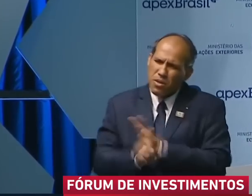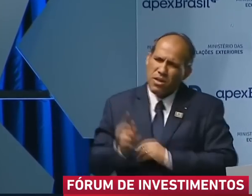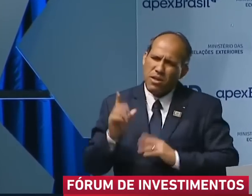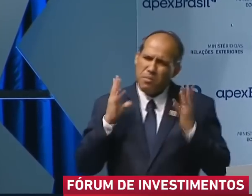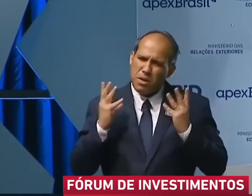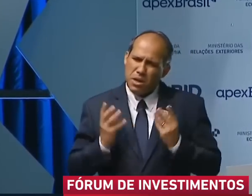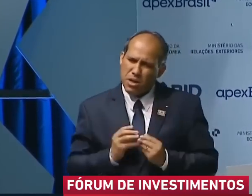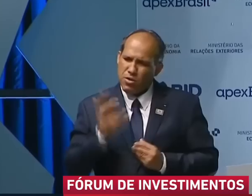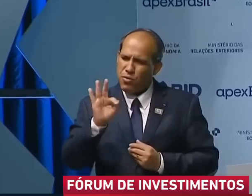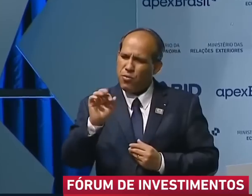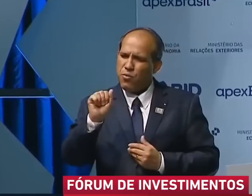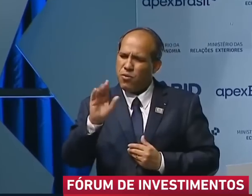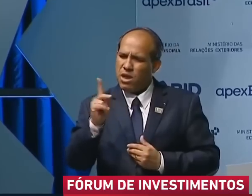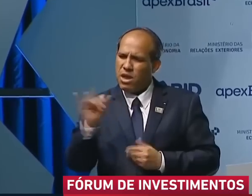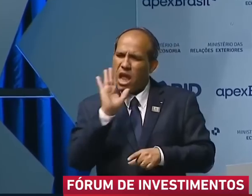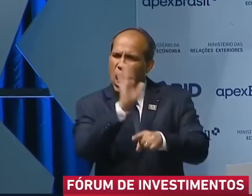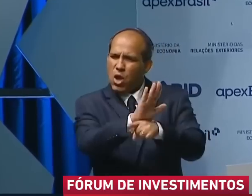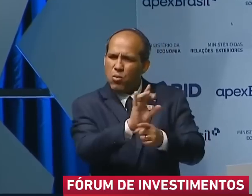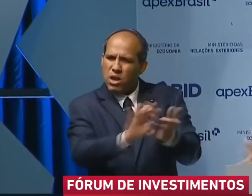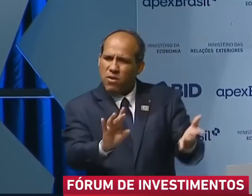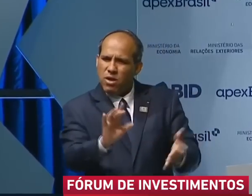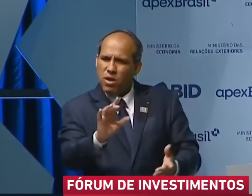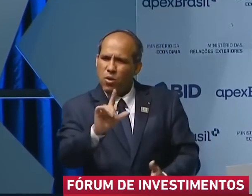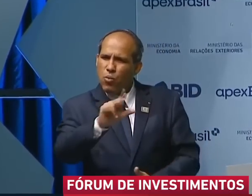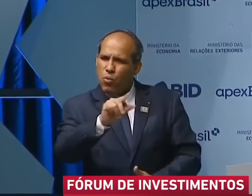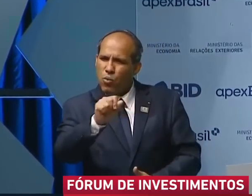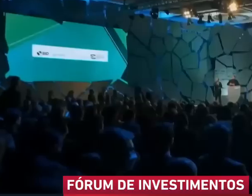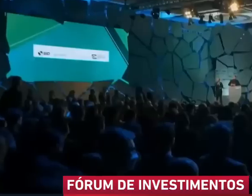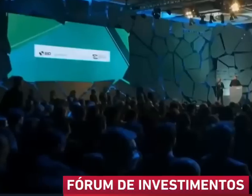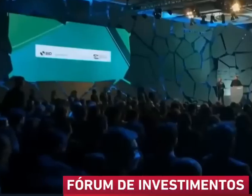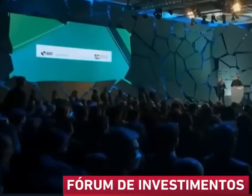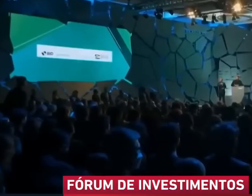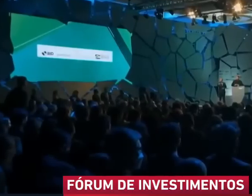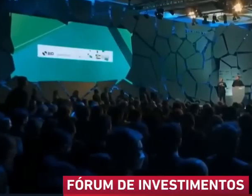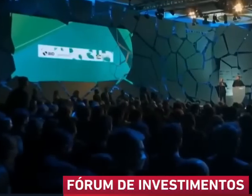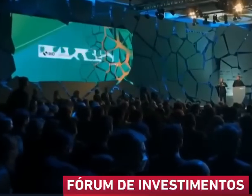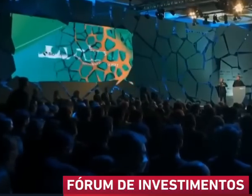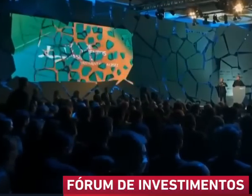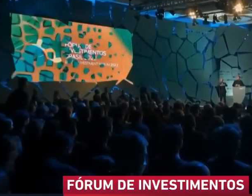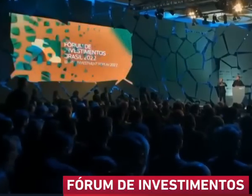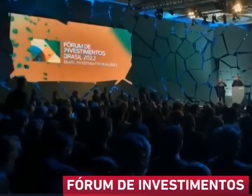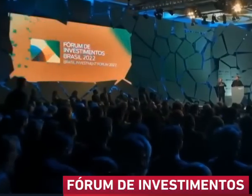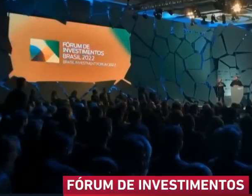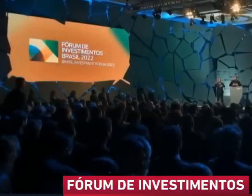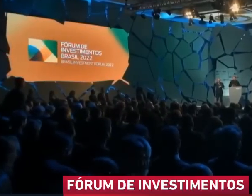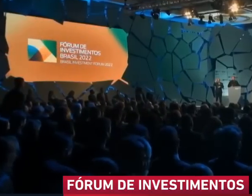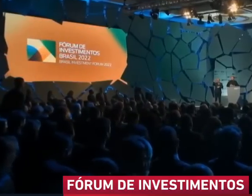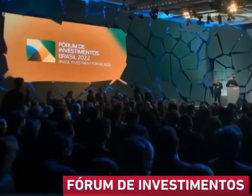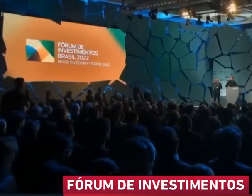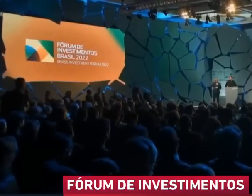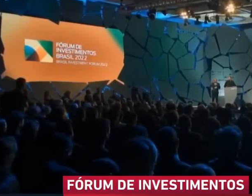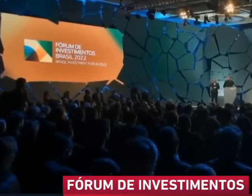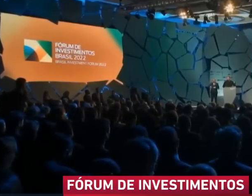que tirou o Lula da cadeia, está à frente do processo eleitoral. É justo ele se reunir há dez dias com 70